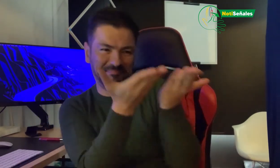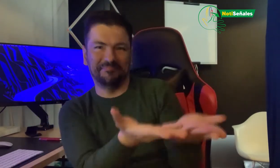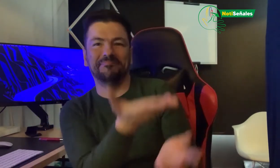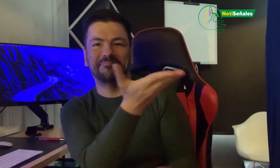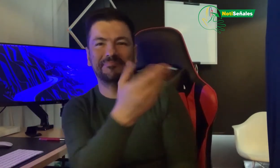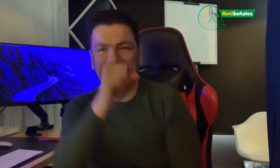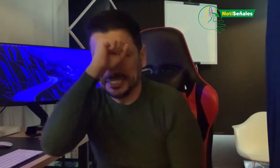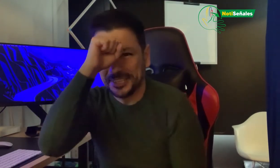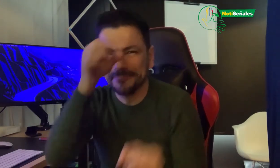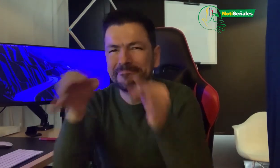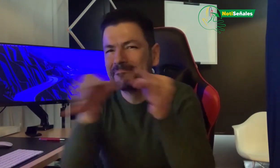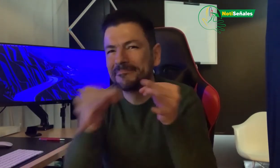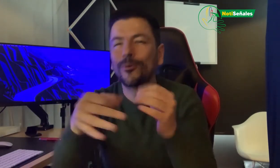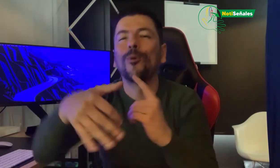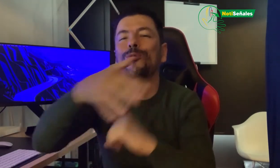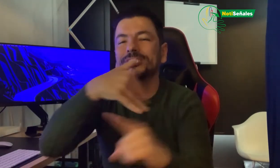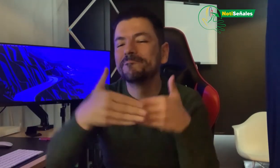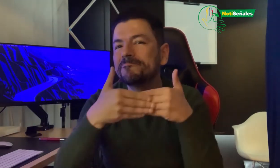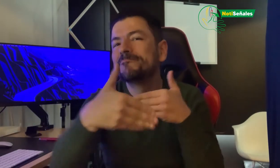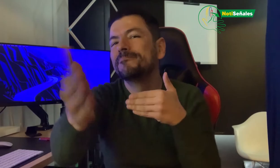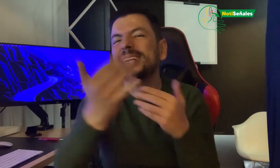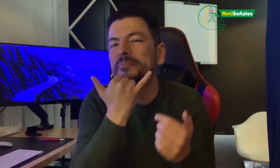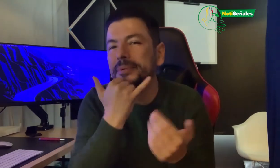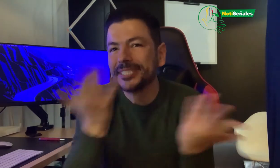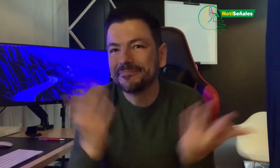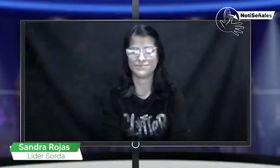de lo que pasará más adelante. Muchas gracias a todos.